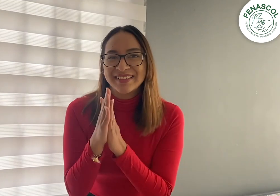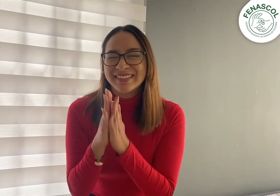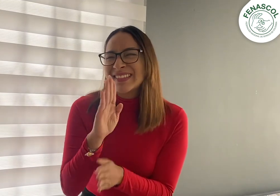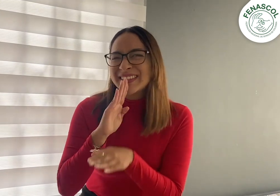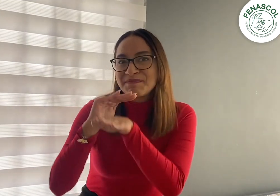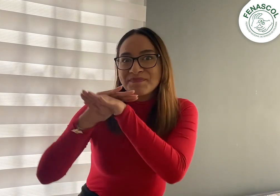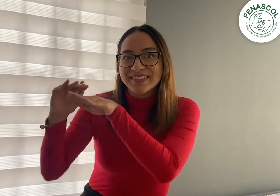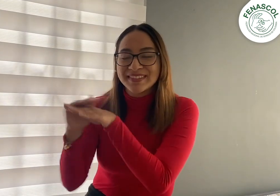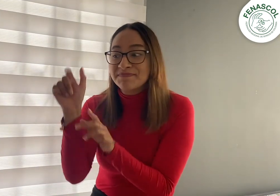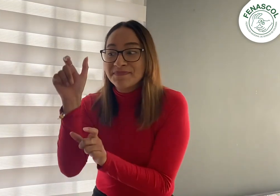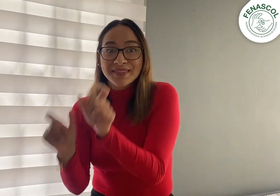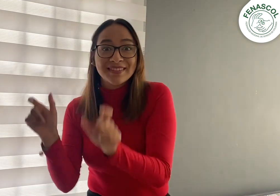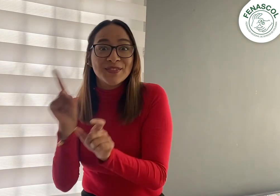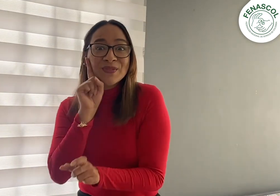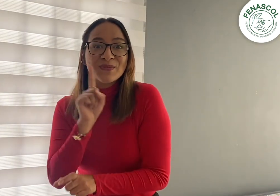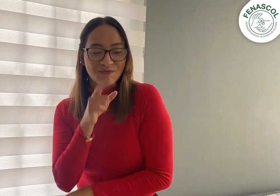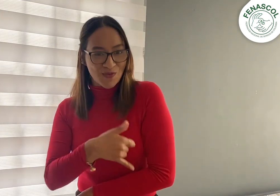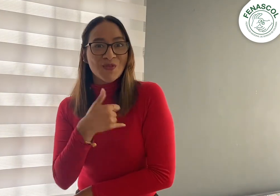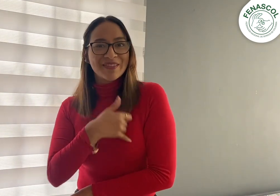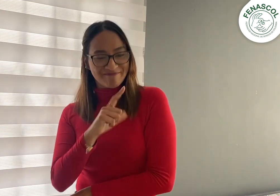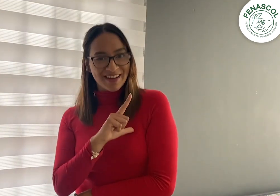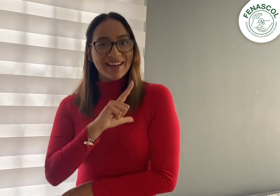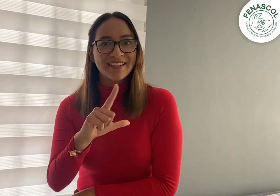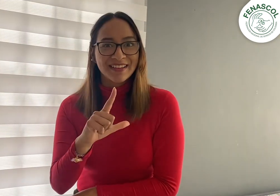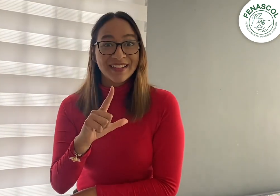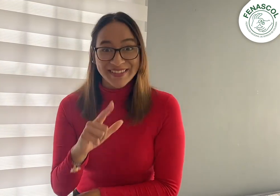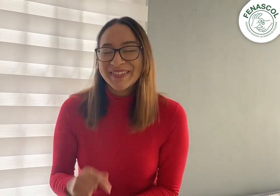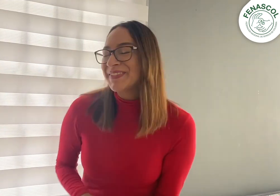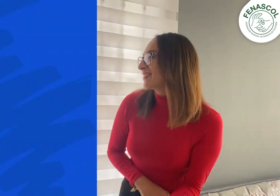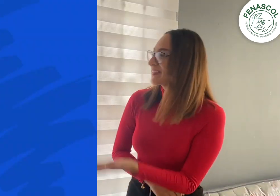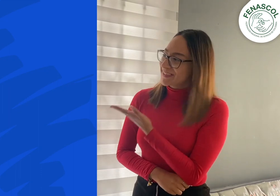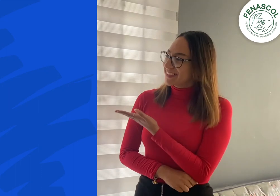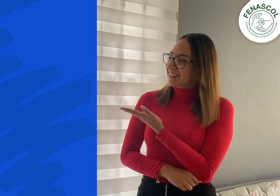entre otros. Estos serán nuestros invitados. Veamos.